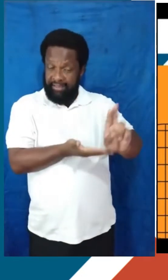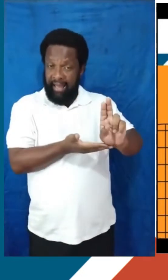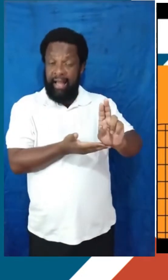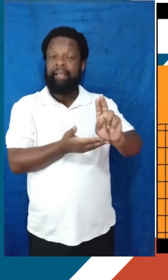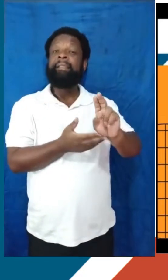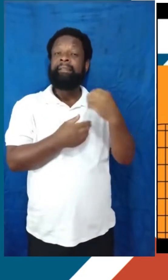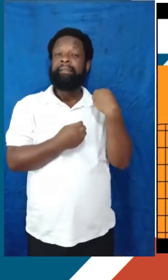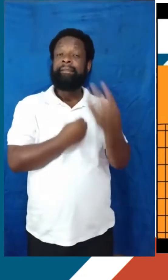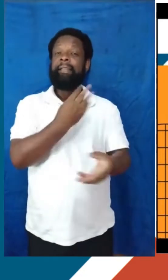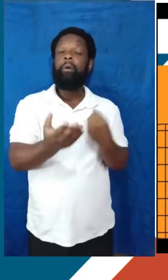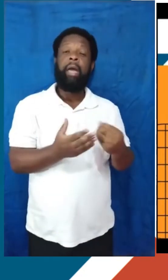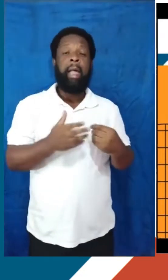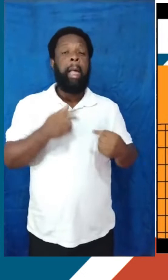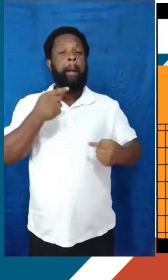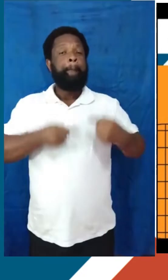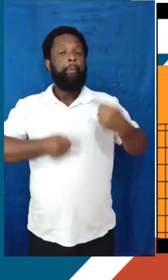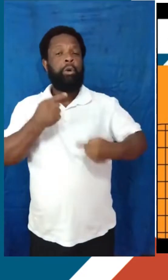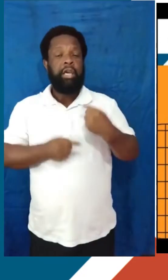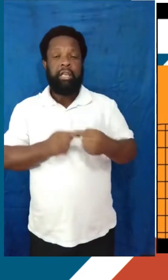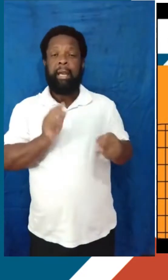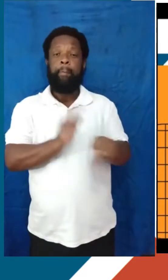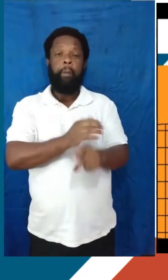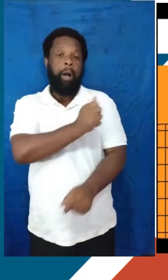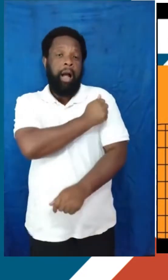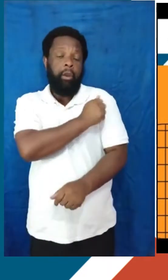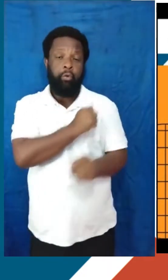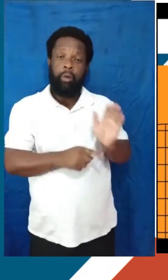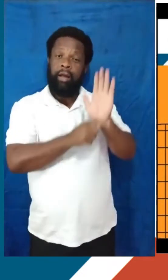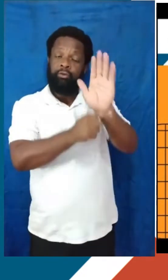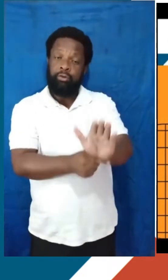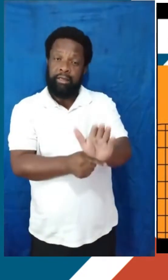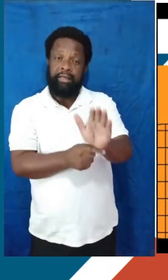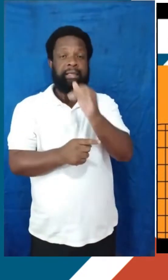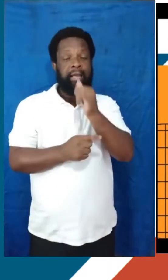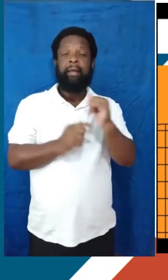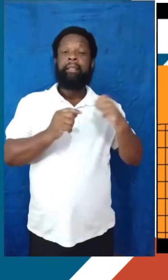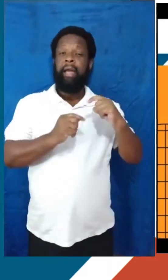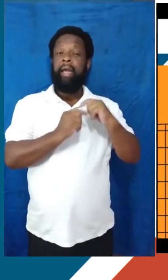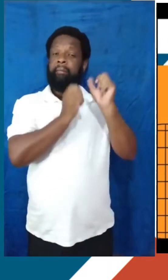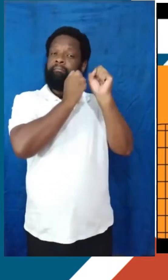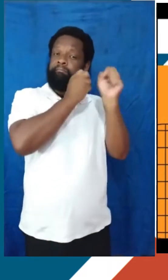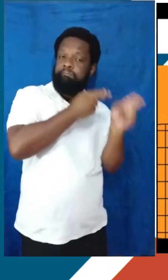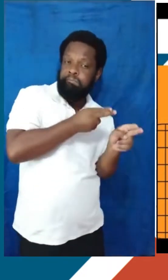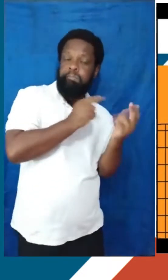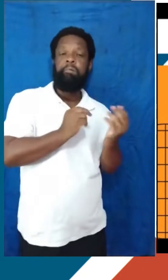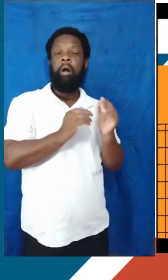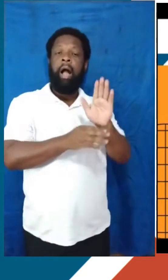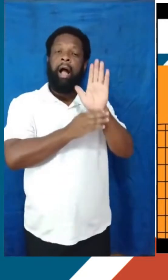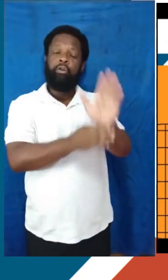oferecem políticas estudantis que podem te ajudar nesse processo, ou seja, pode que tenha alojamento, tenha auxílio moradia, ou